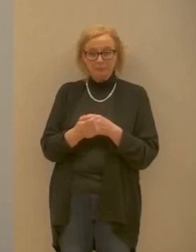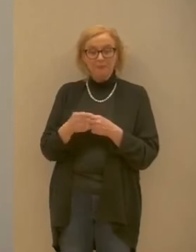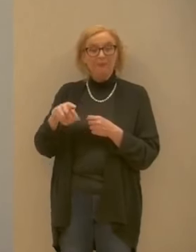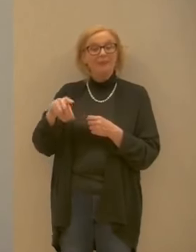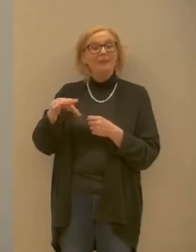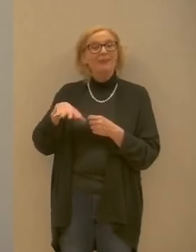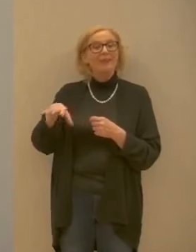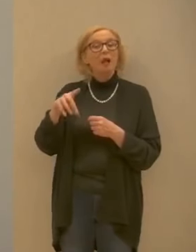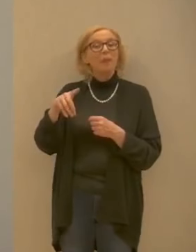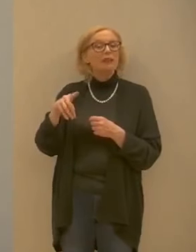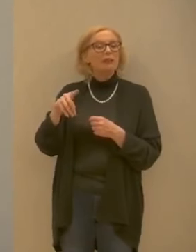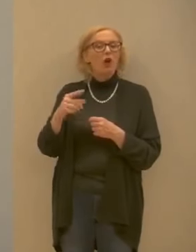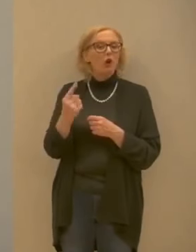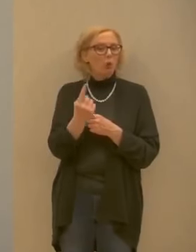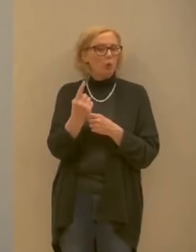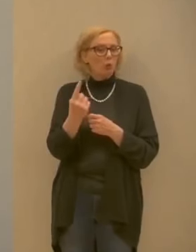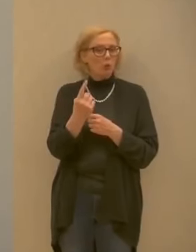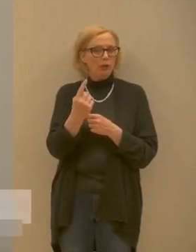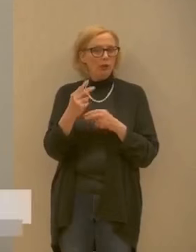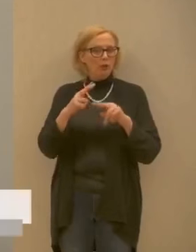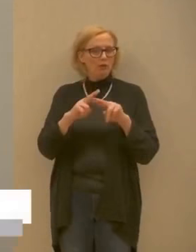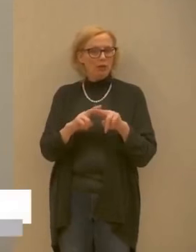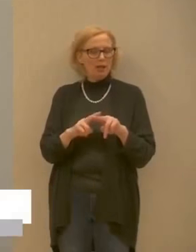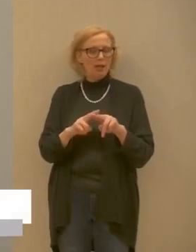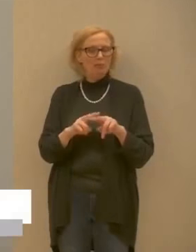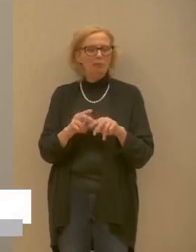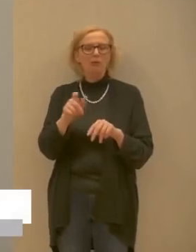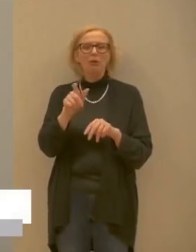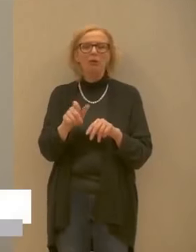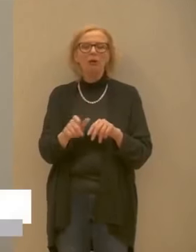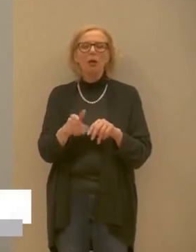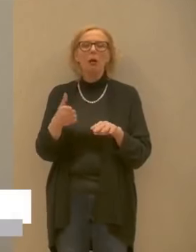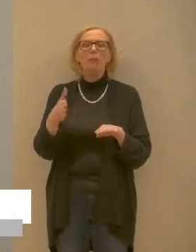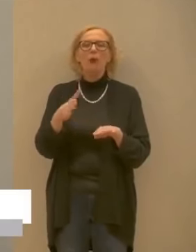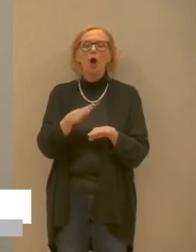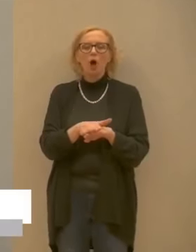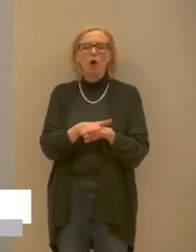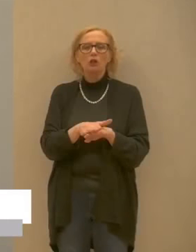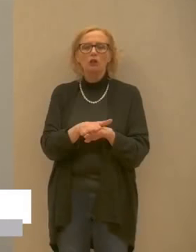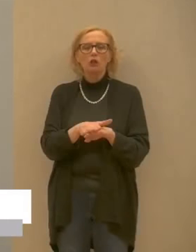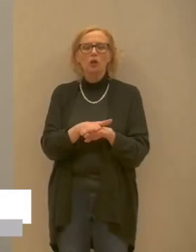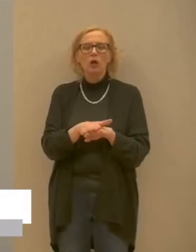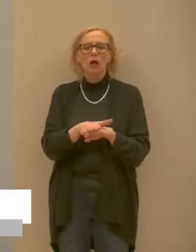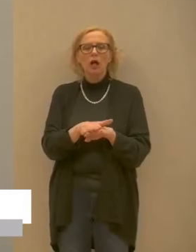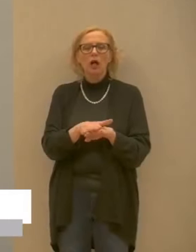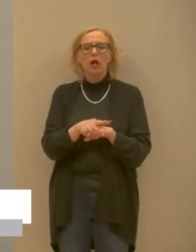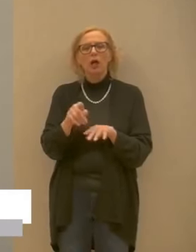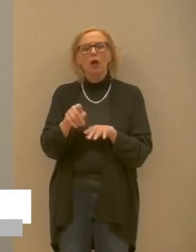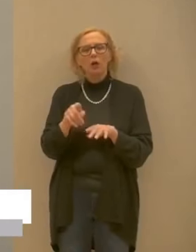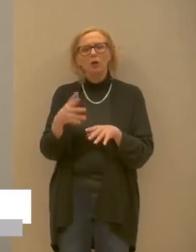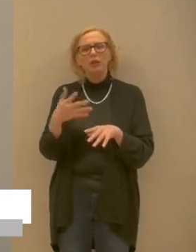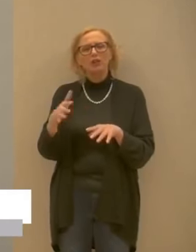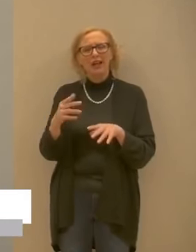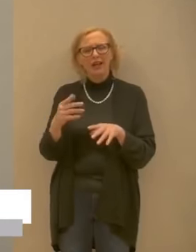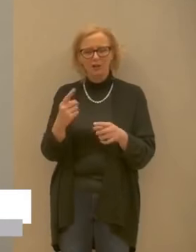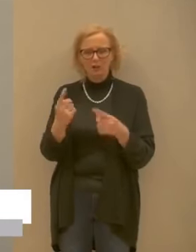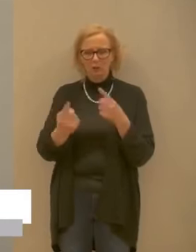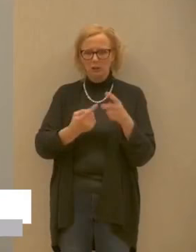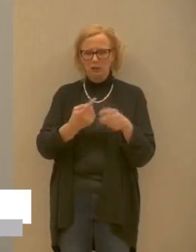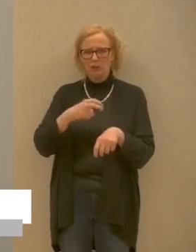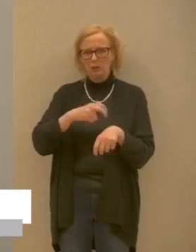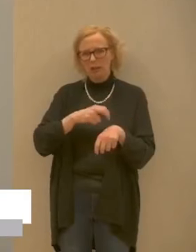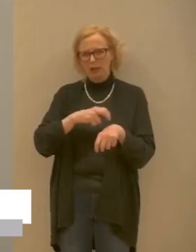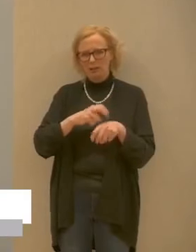fortunatamente si tratta di un decesso di una persona che comunque aveva un suo quadro patologico